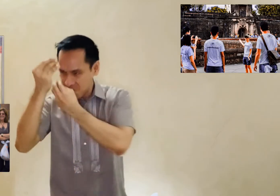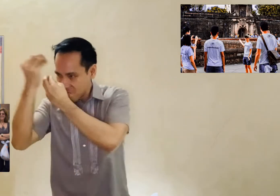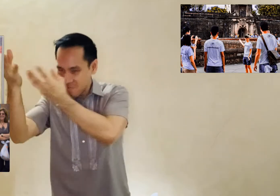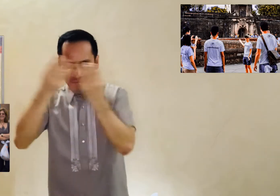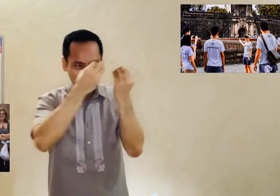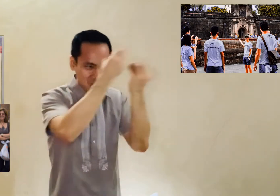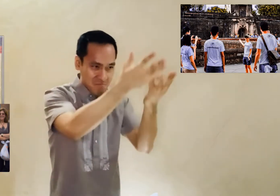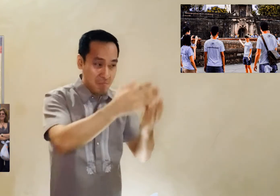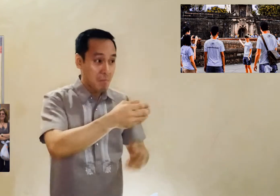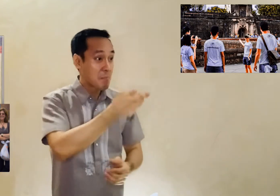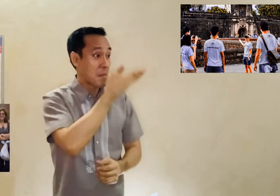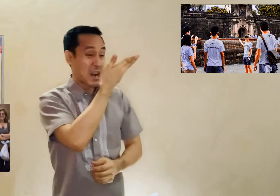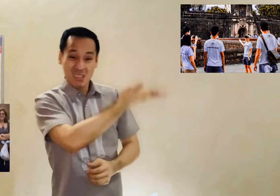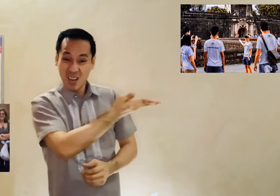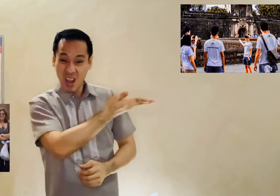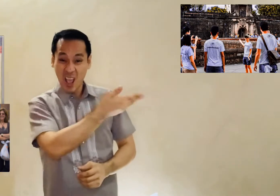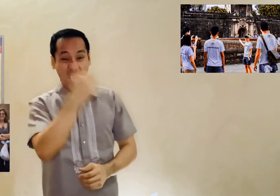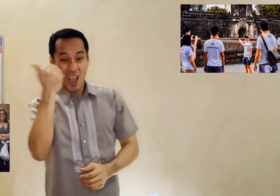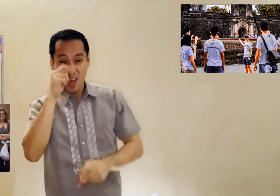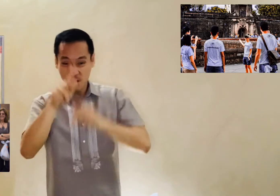laban sa mga naninira rito.